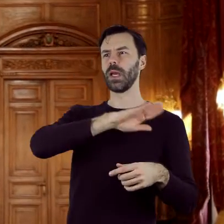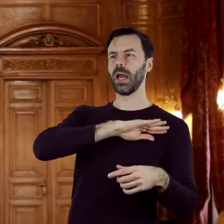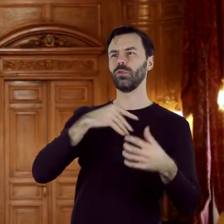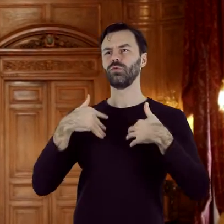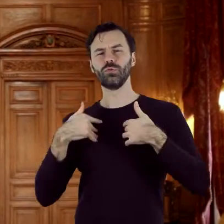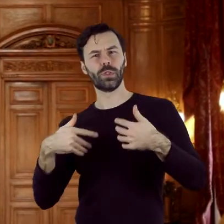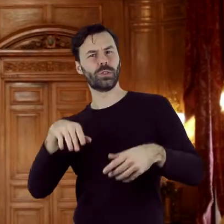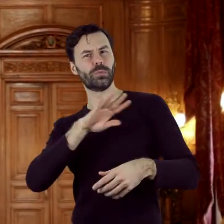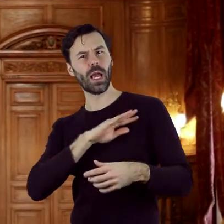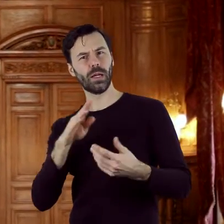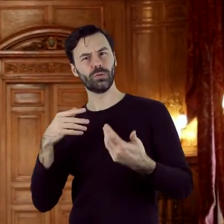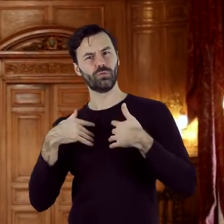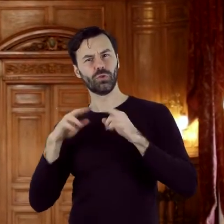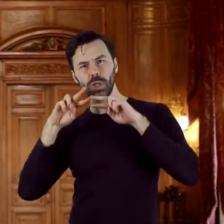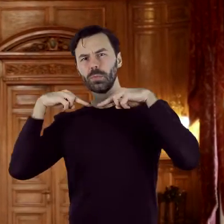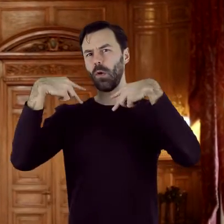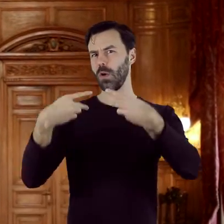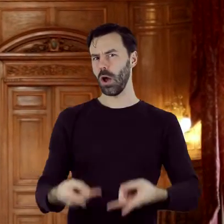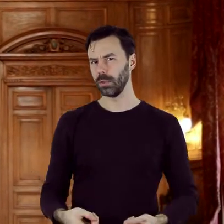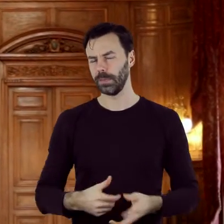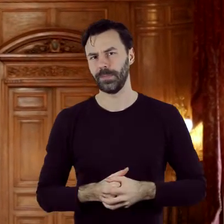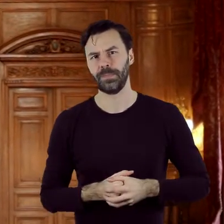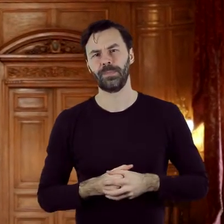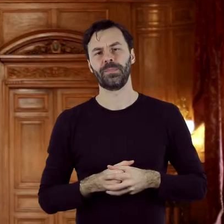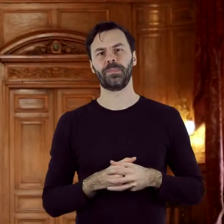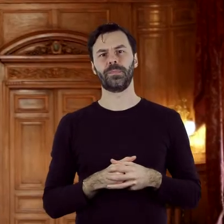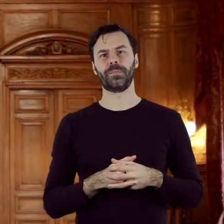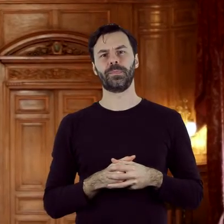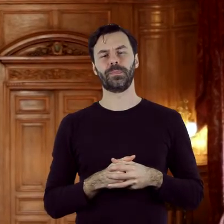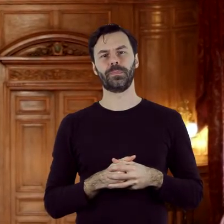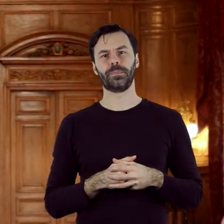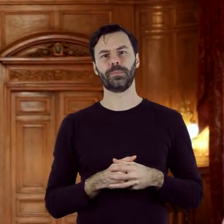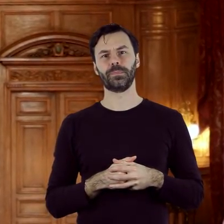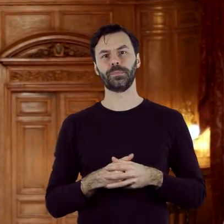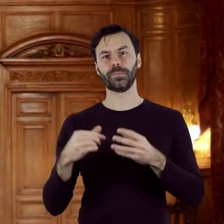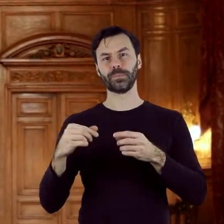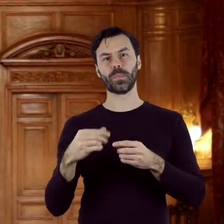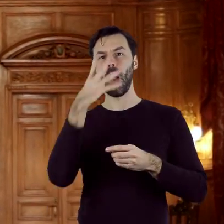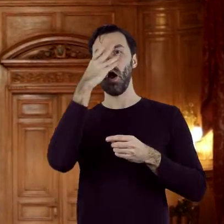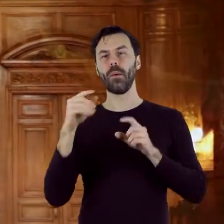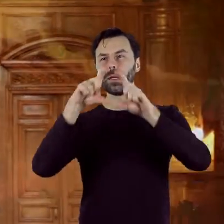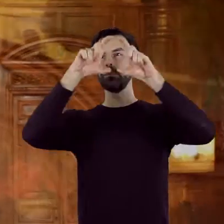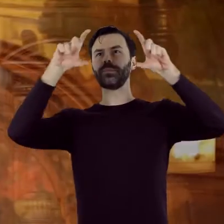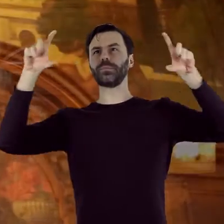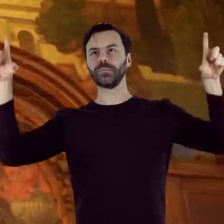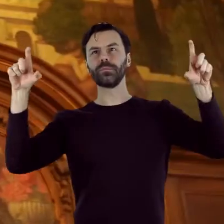przemijaniu i cyklicznym odradzaniu się życia. Pano we fryzie przedstawia scenę pożegnania.